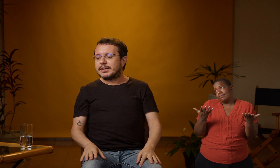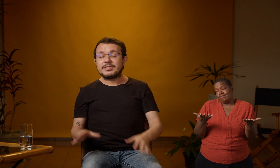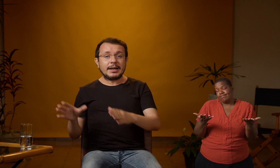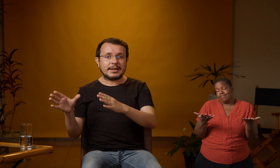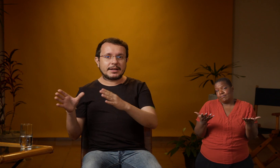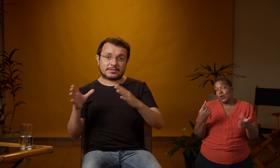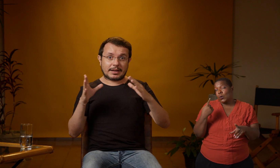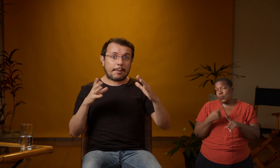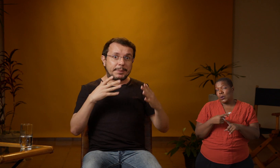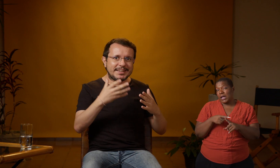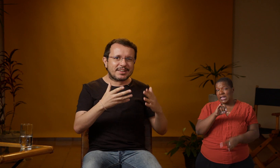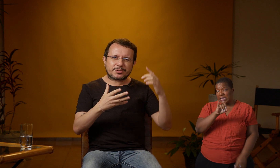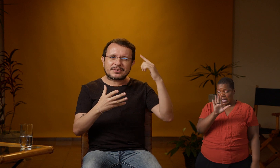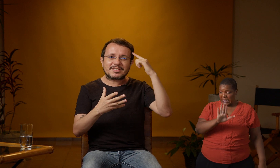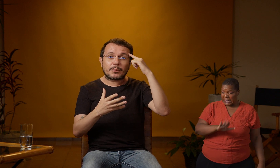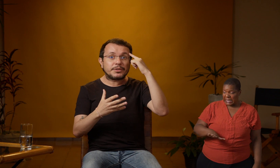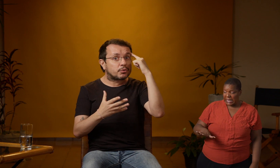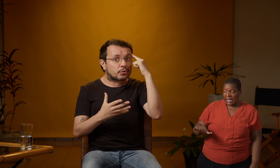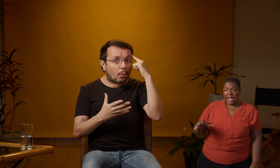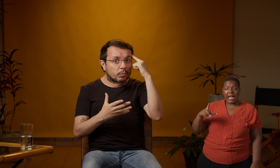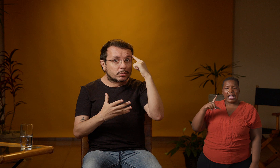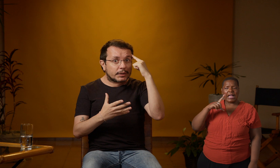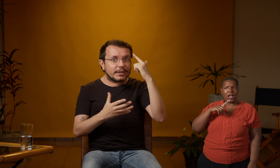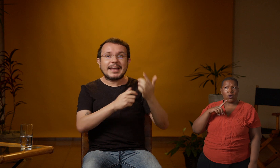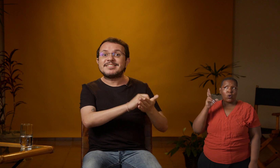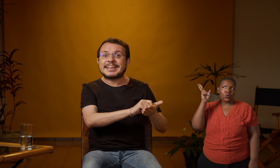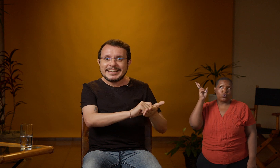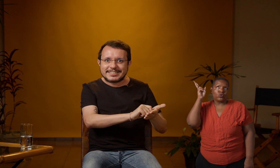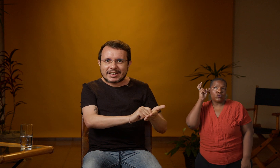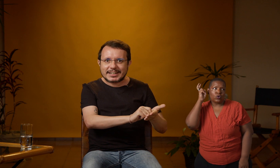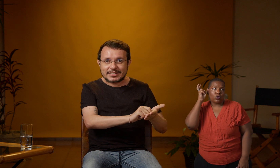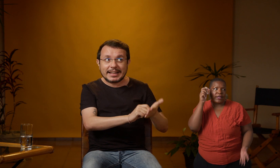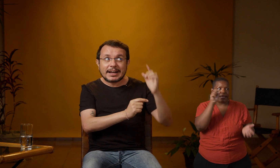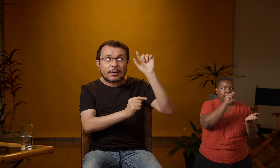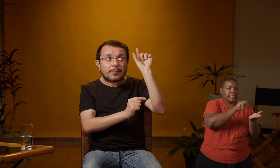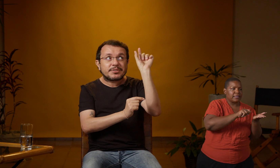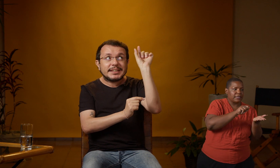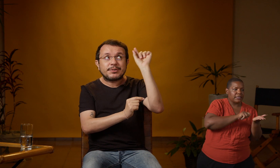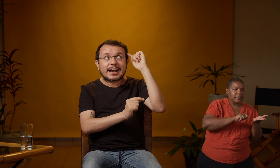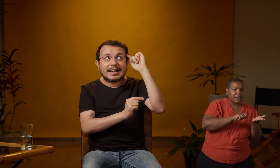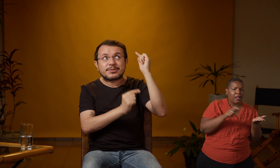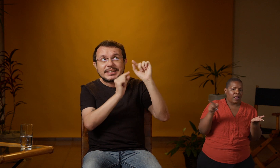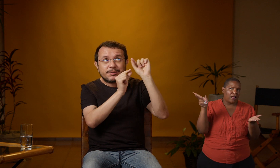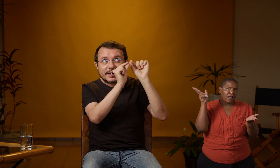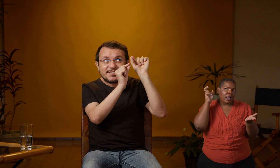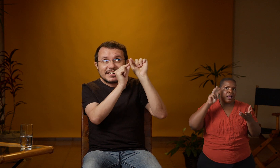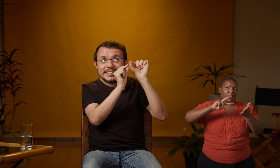Se a criança aprende a associação entre o som e a escrita, né? O significado, significante ali,